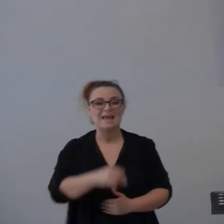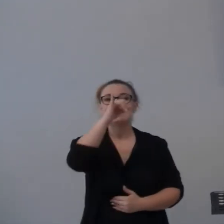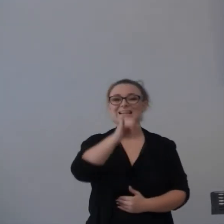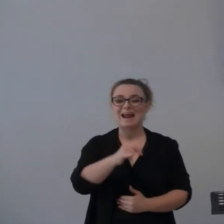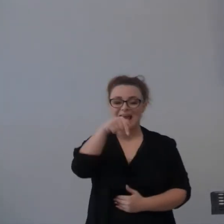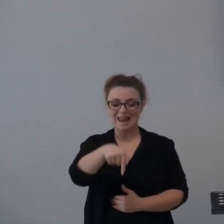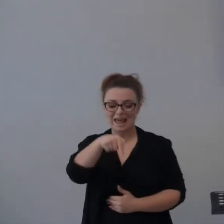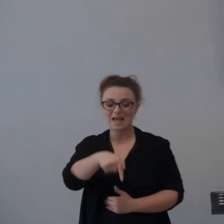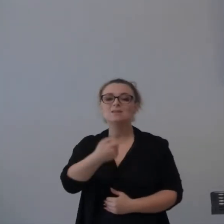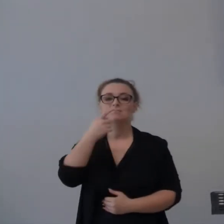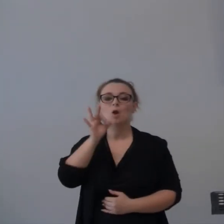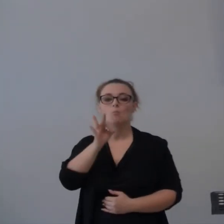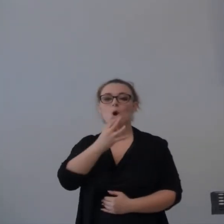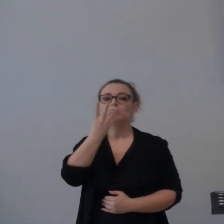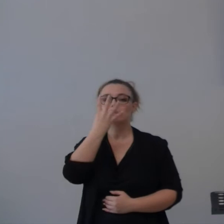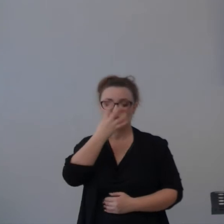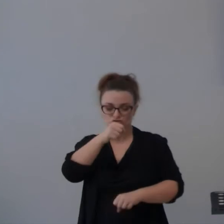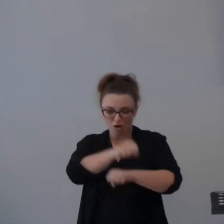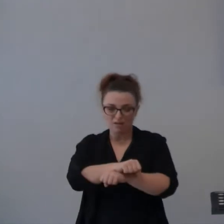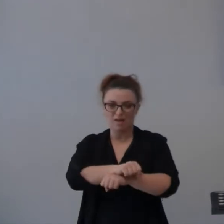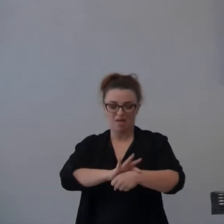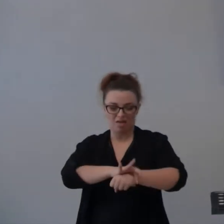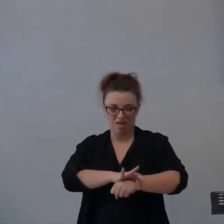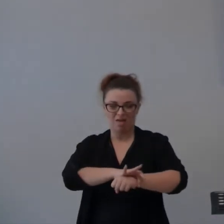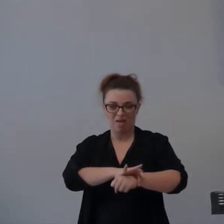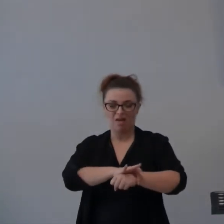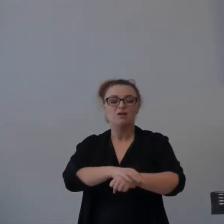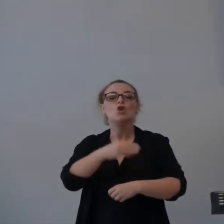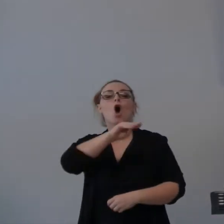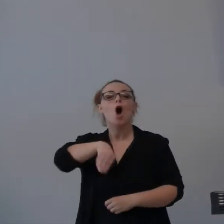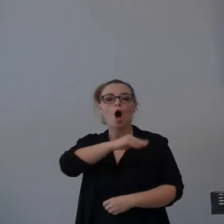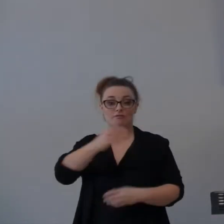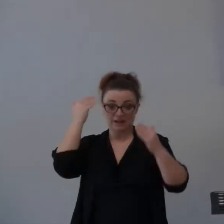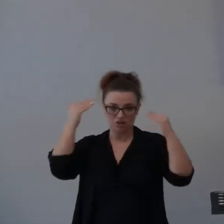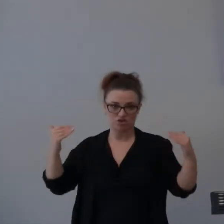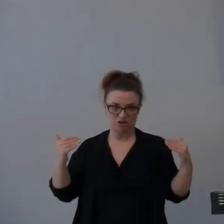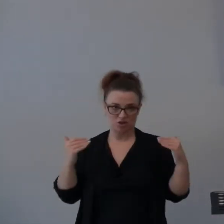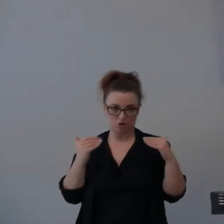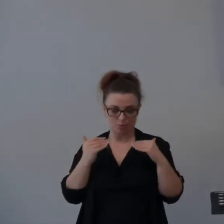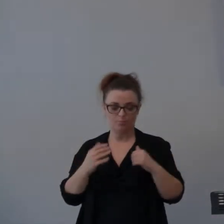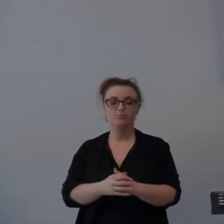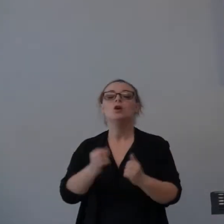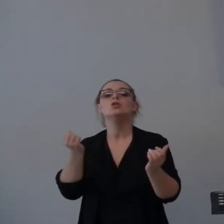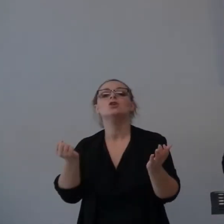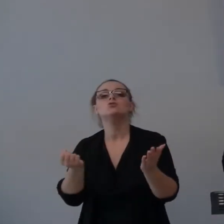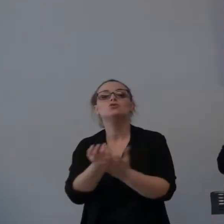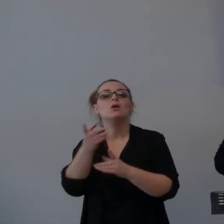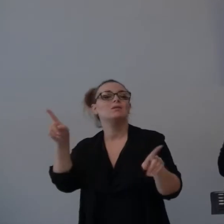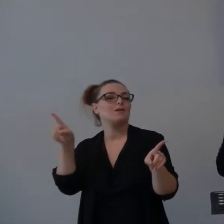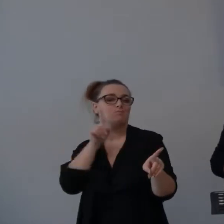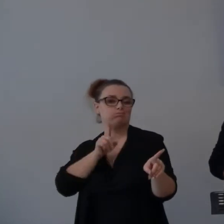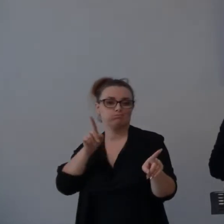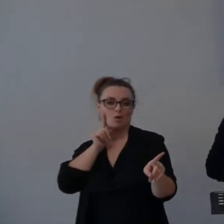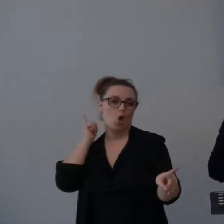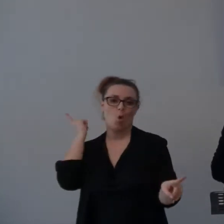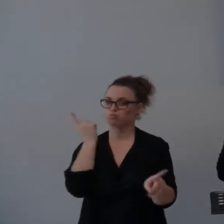prigioniero. È il paese d'Egitto. Diciamo che la storia non cambia, cambiano il luogo di prigionia, ma più o meno